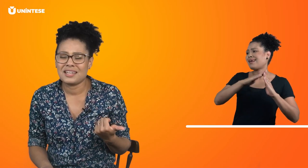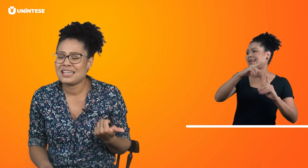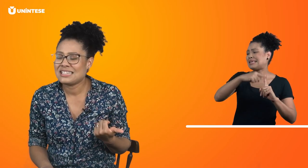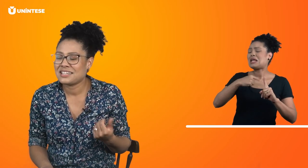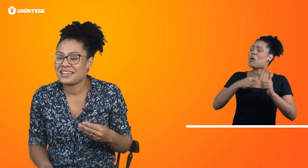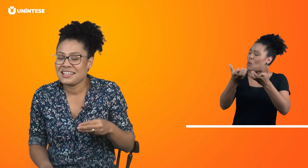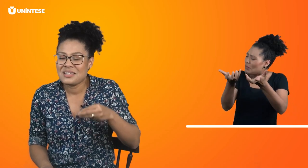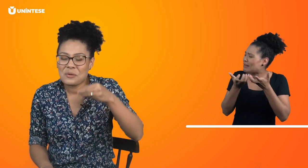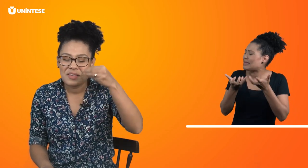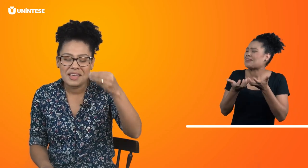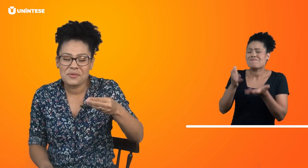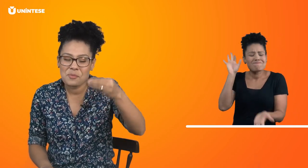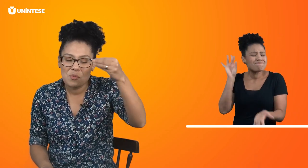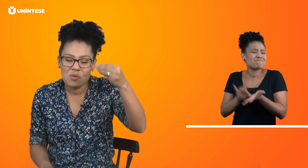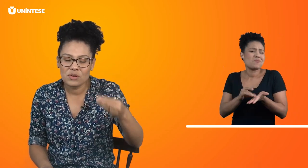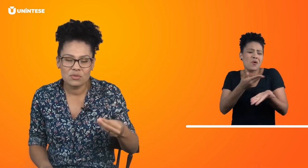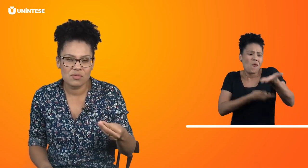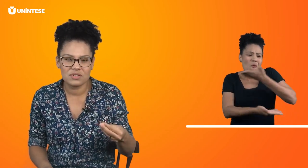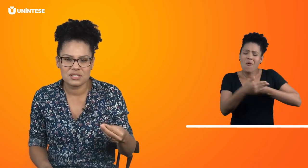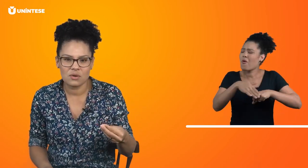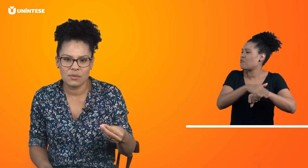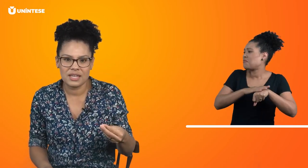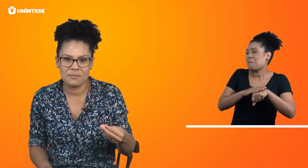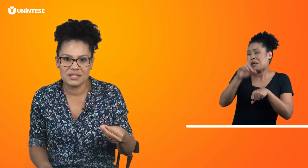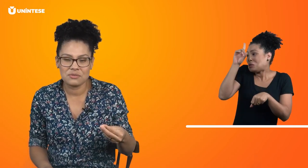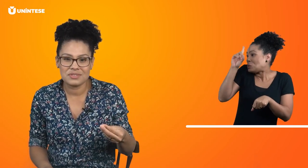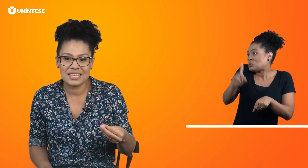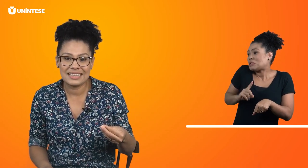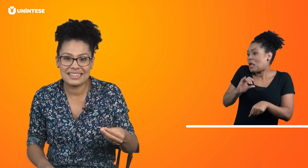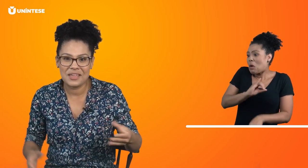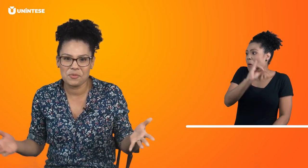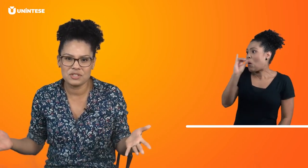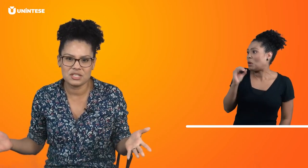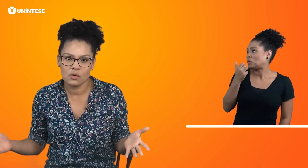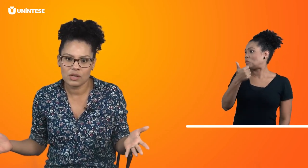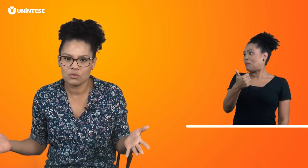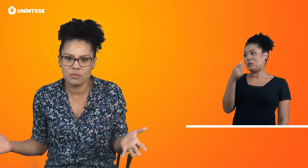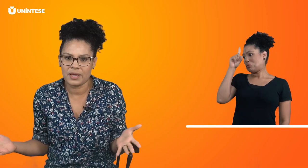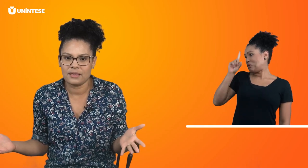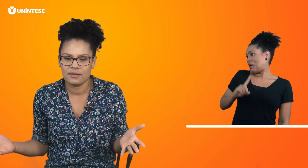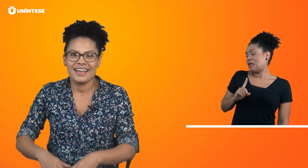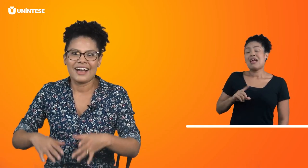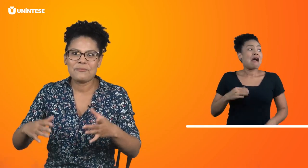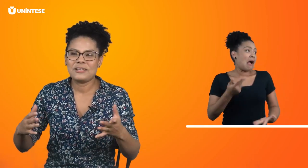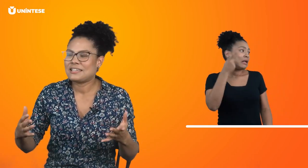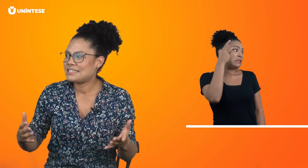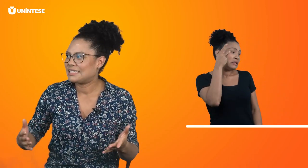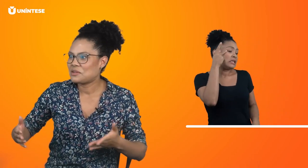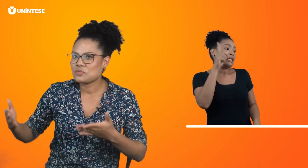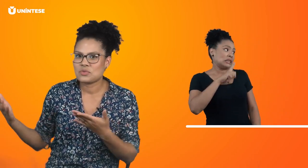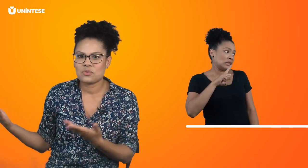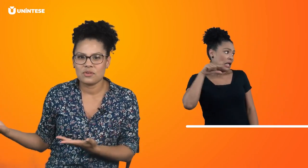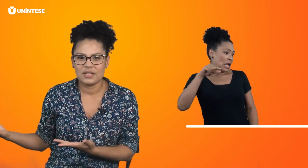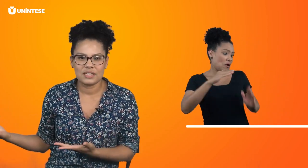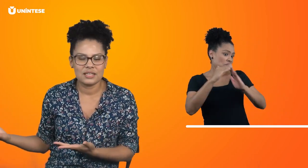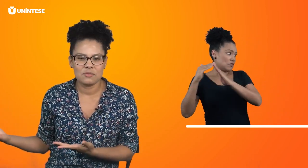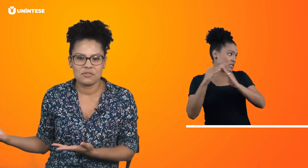igreja e eu quero muito conversar com ele, mas eu não sei nem como dizer oi, tudo bem. Ai, Patrícia, tem um surdo aqui no meu